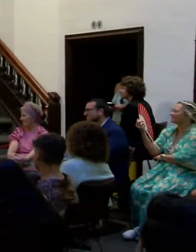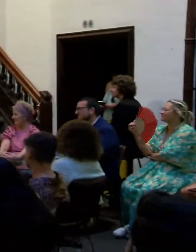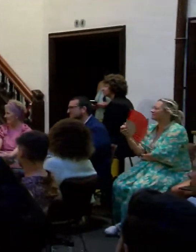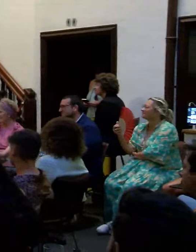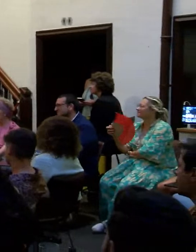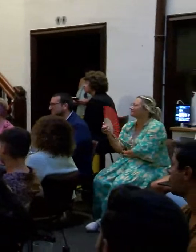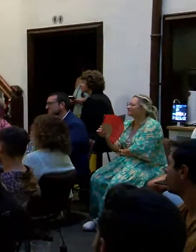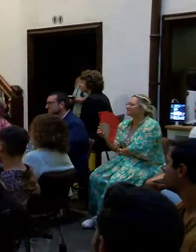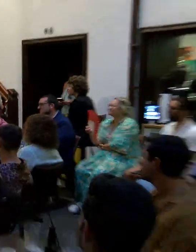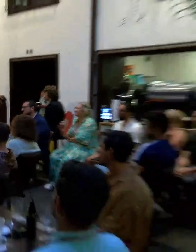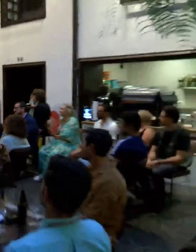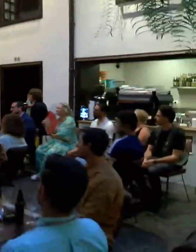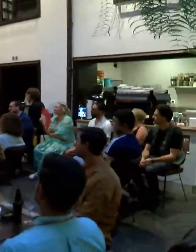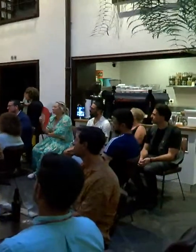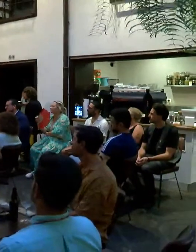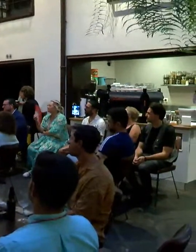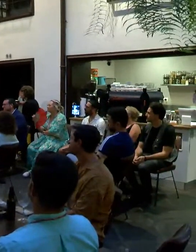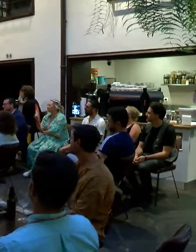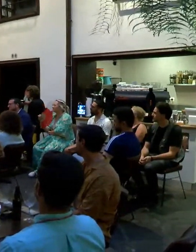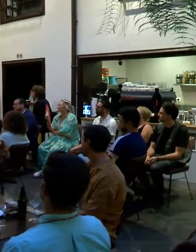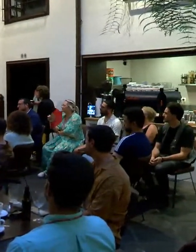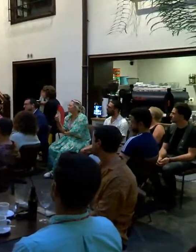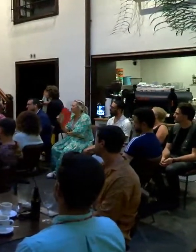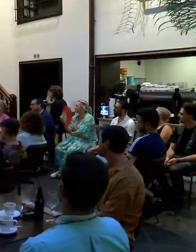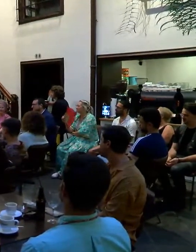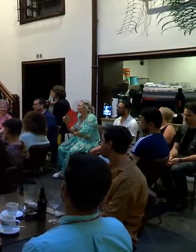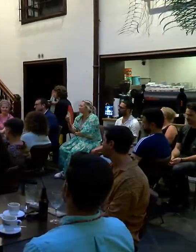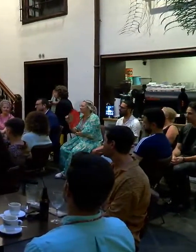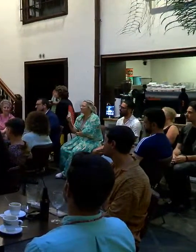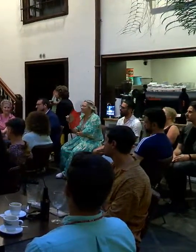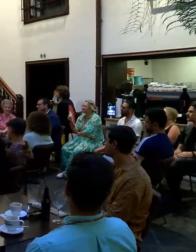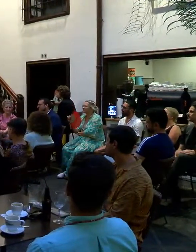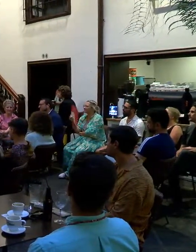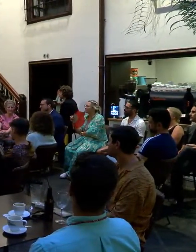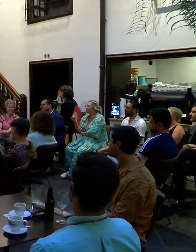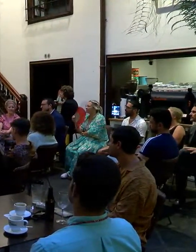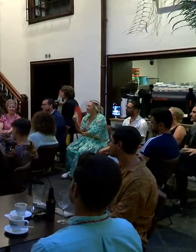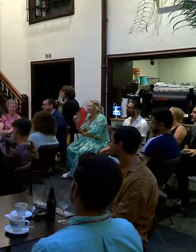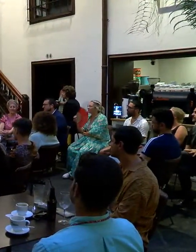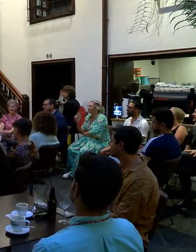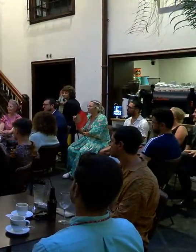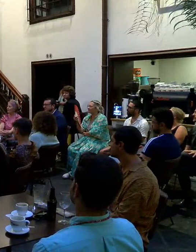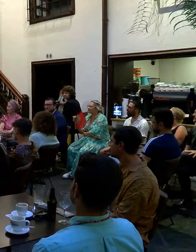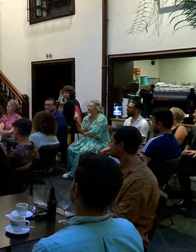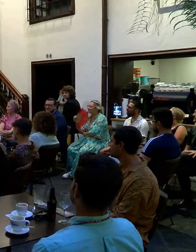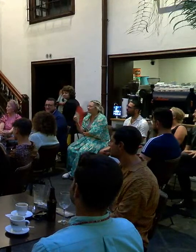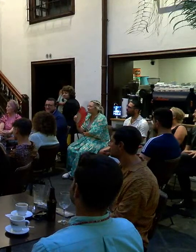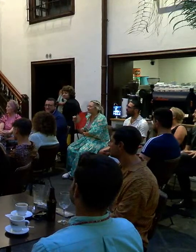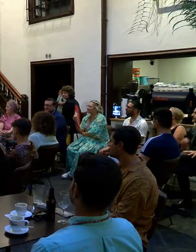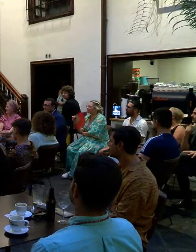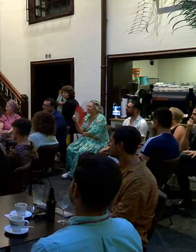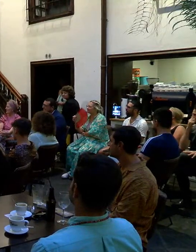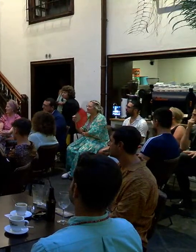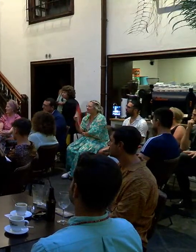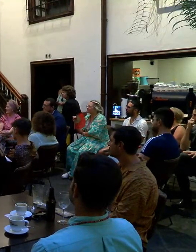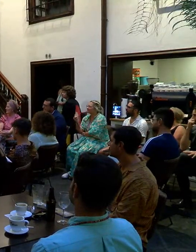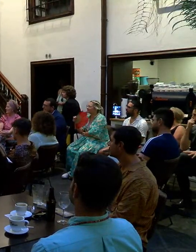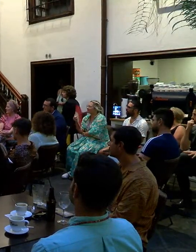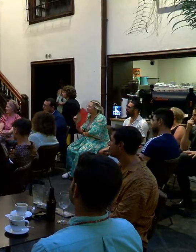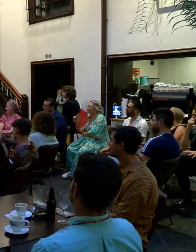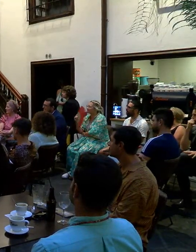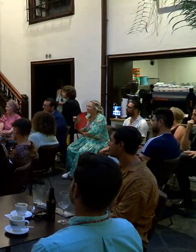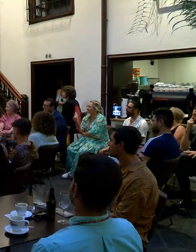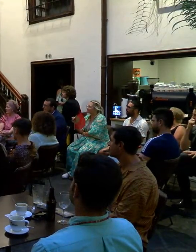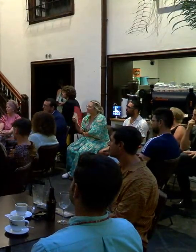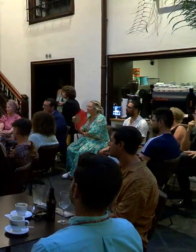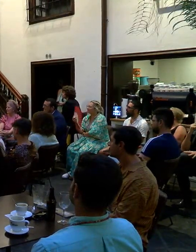yo no sé si la consejera quiere decir algo o en este caso yo antes de que hablen las autoridades